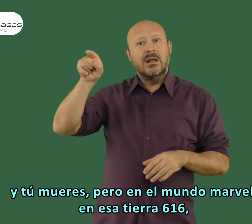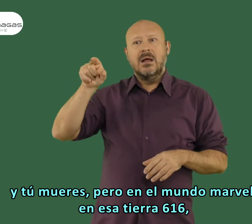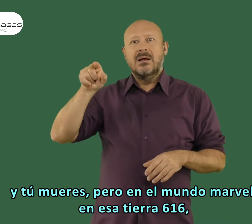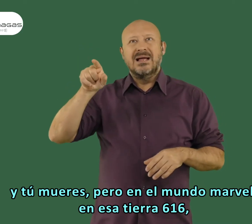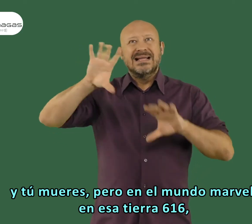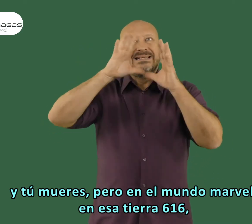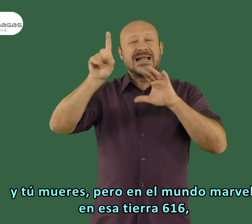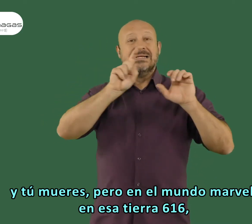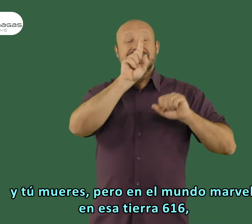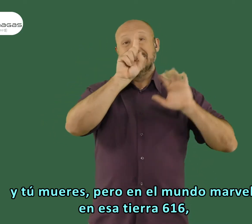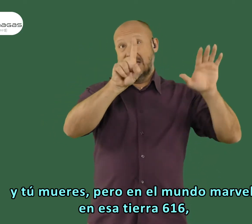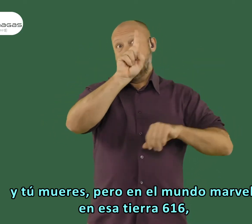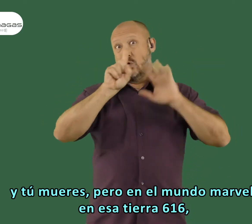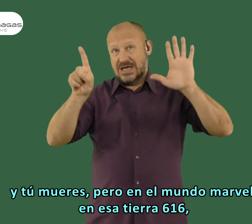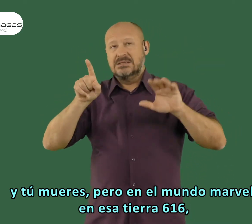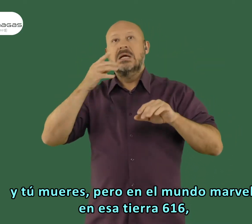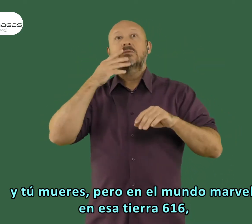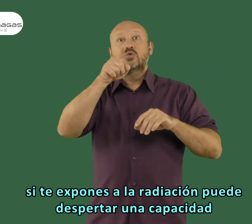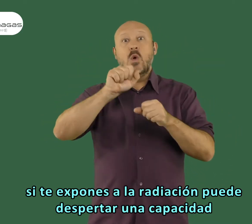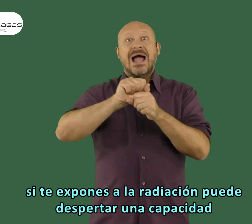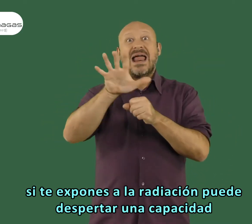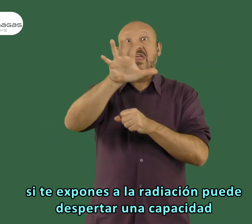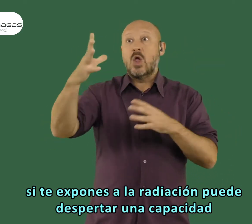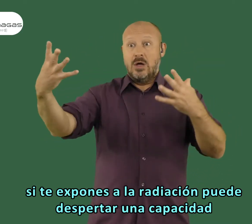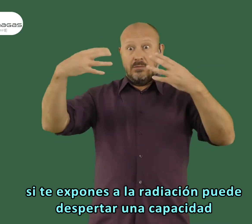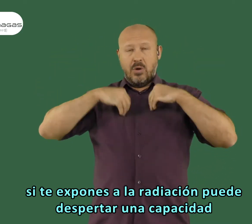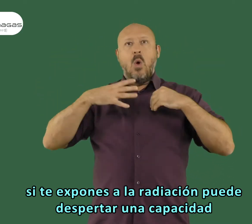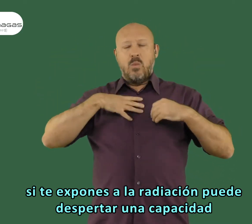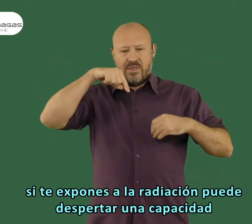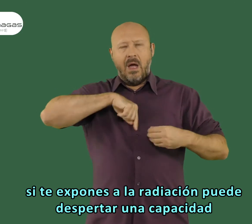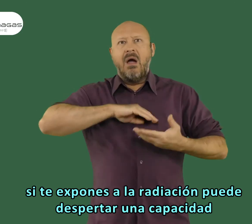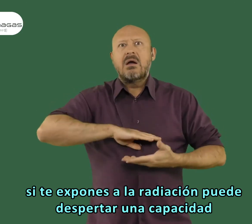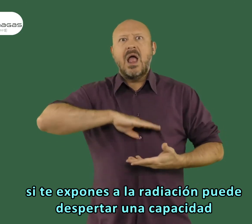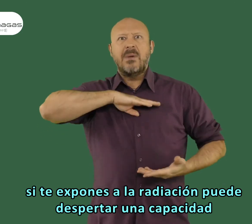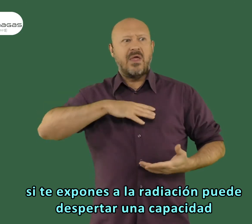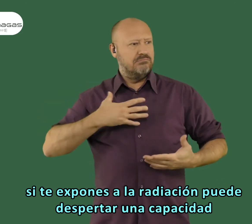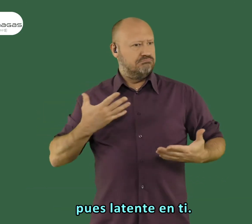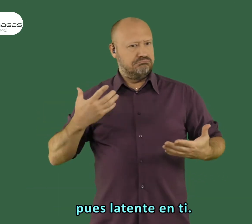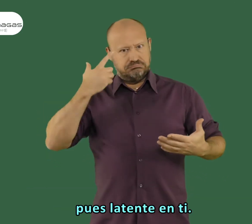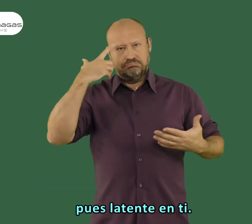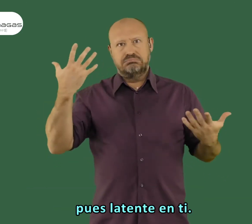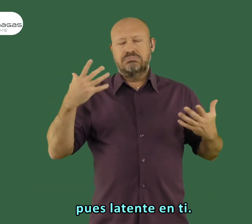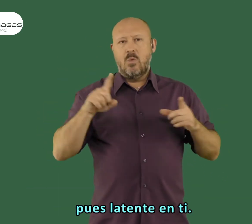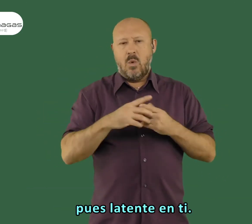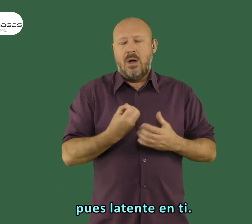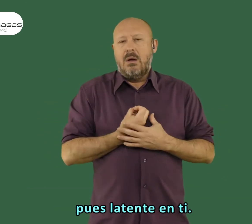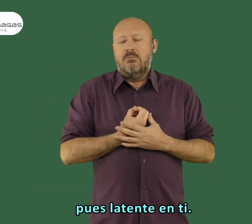mundo Marvel, en esa Tierra 616, si te expones a la radiación, puede despertar una capacidad